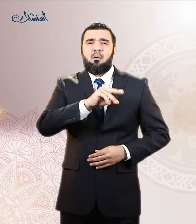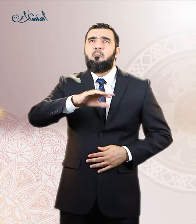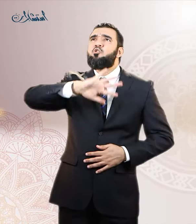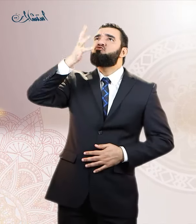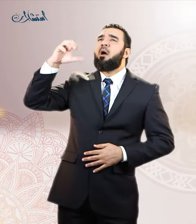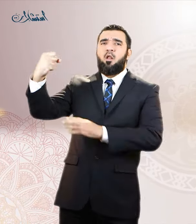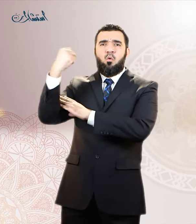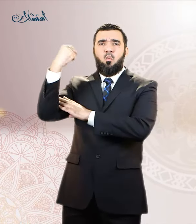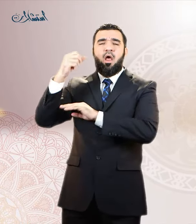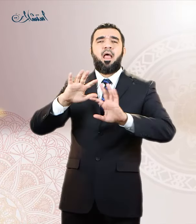كالجبل